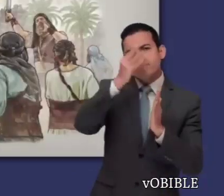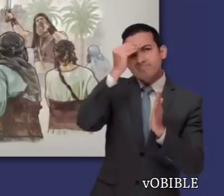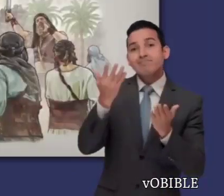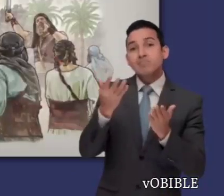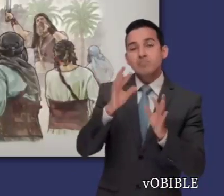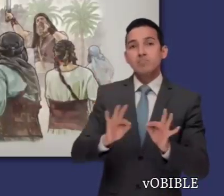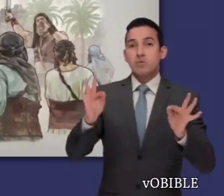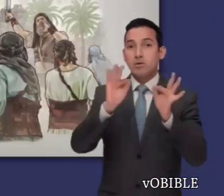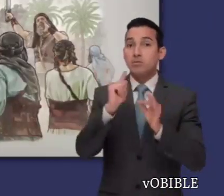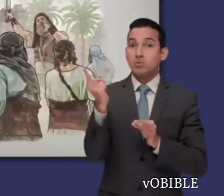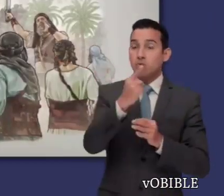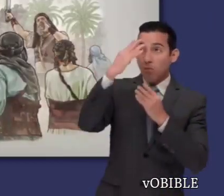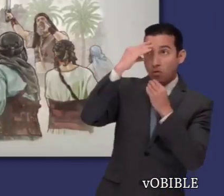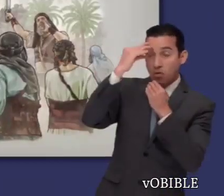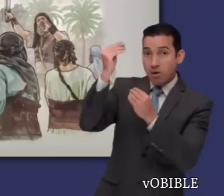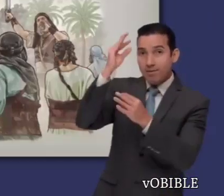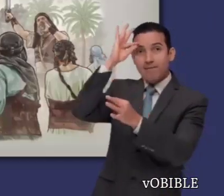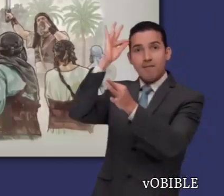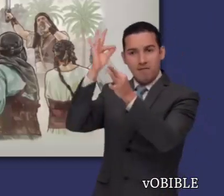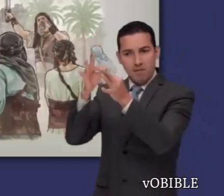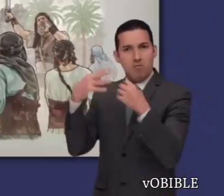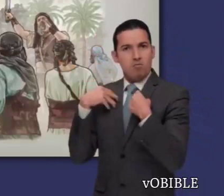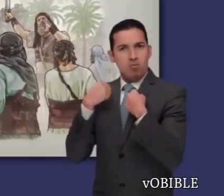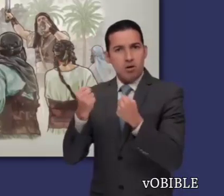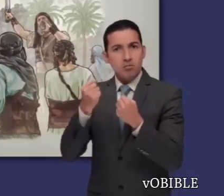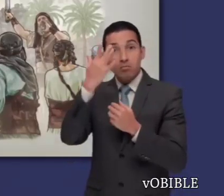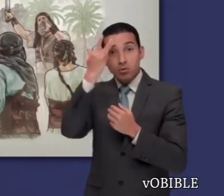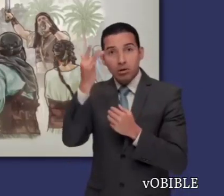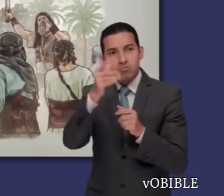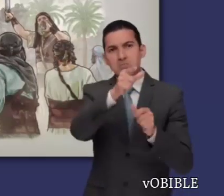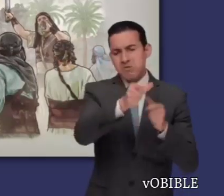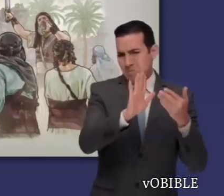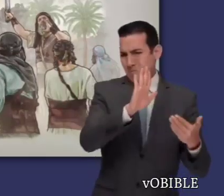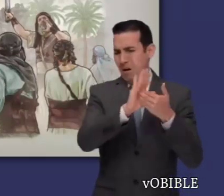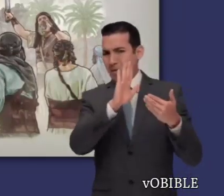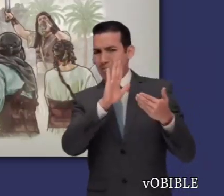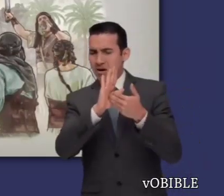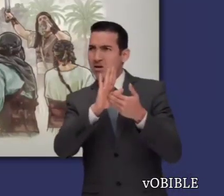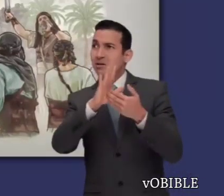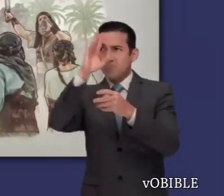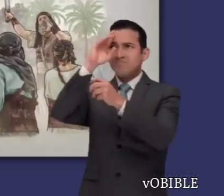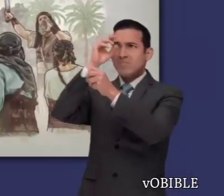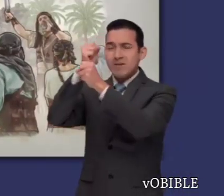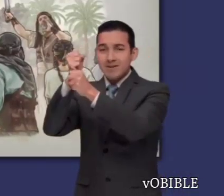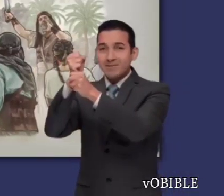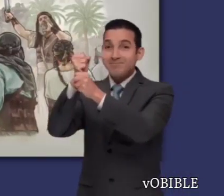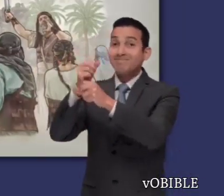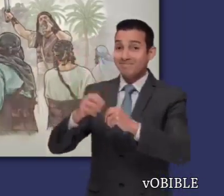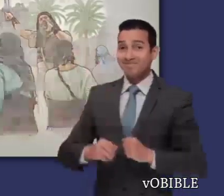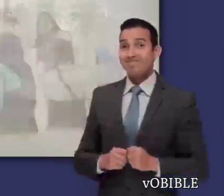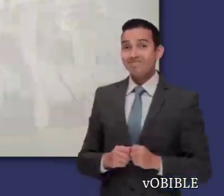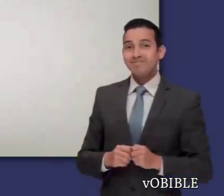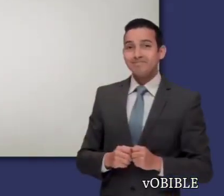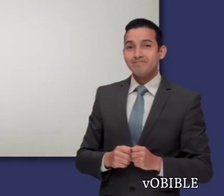necesitamos ser obedientes y tener fe y valor, especialmente cuando el pueblo de Dios se enfrenta a enemigos poderosos.